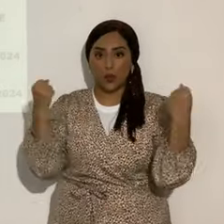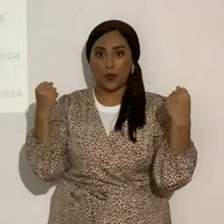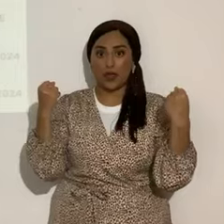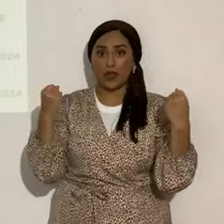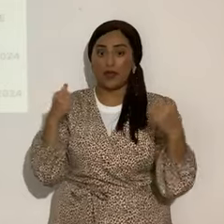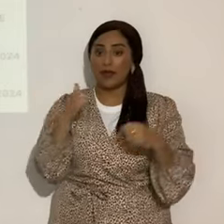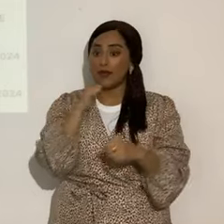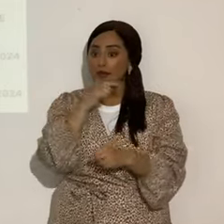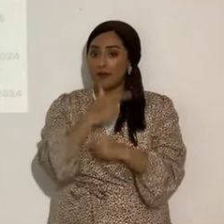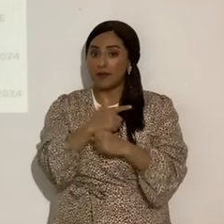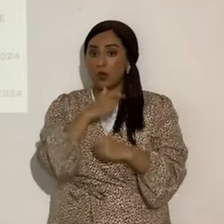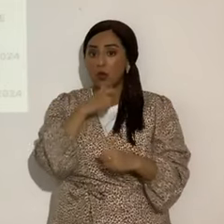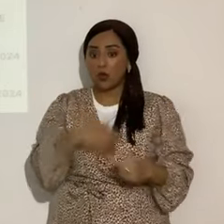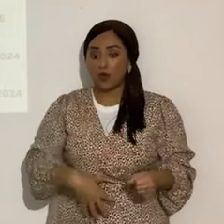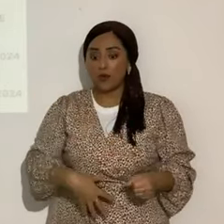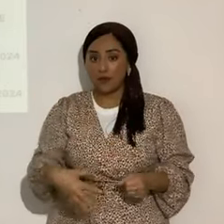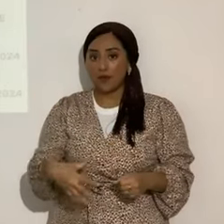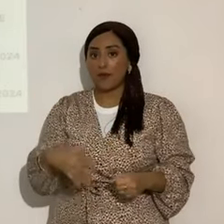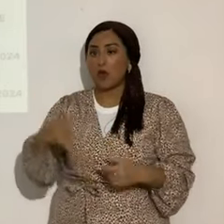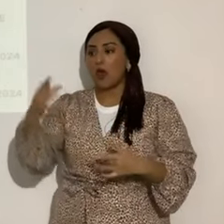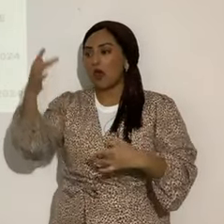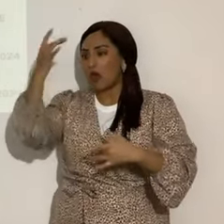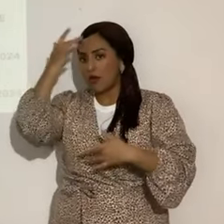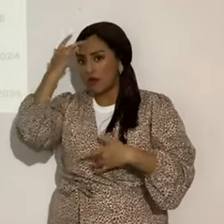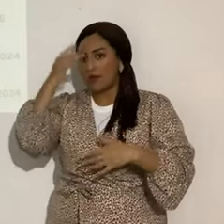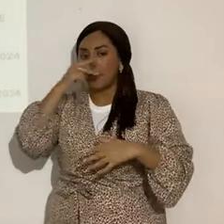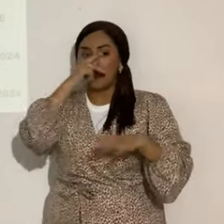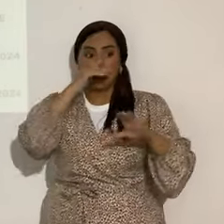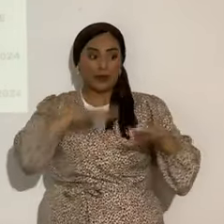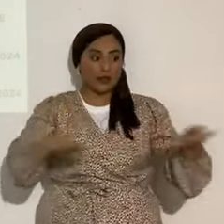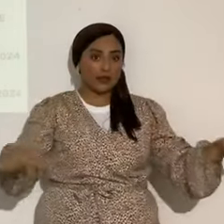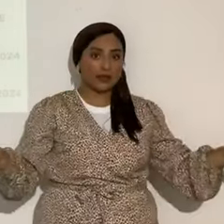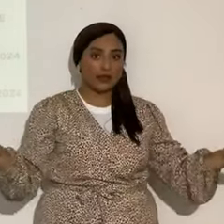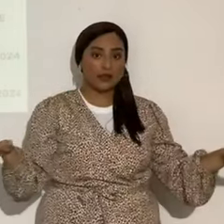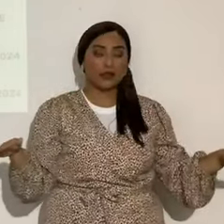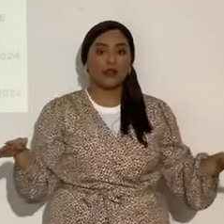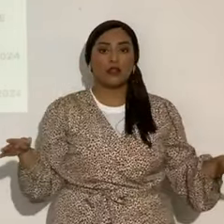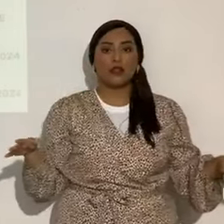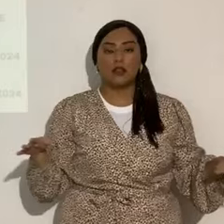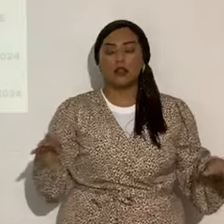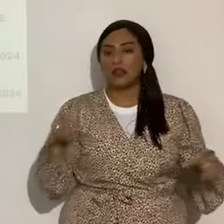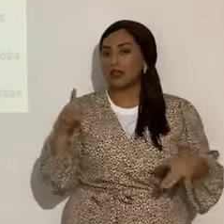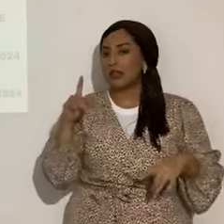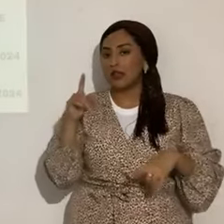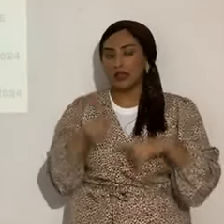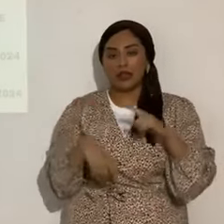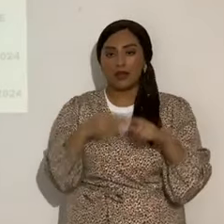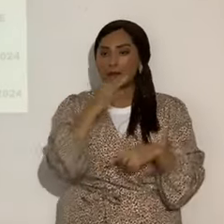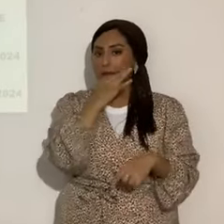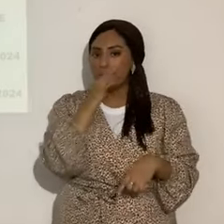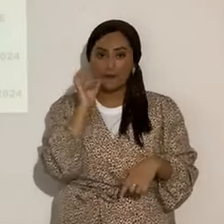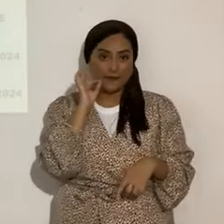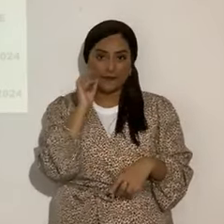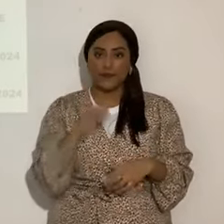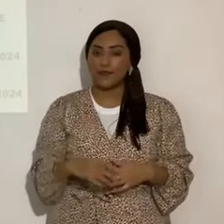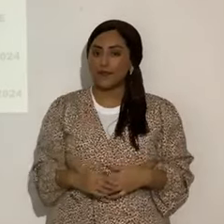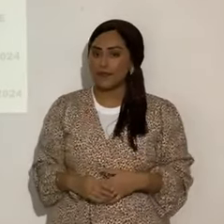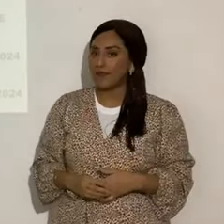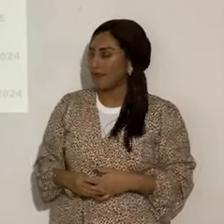hermanas que estén embarazadas, los enfermos, los niños, niñas, no pueden ayunar, no deben ayunar. Entonces ahí